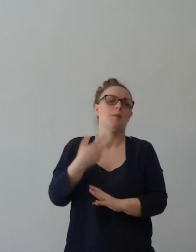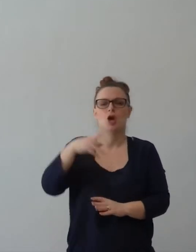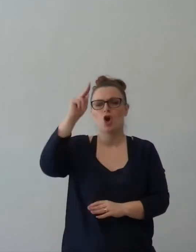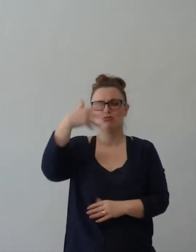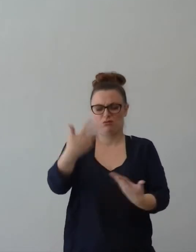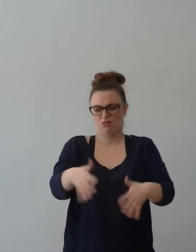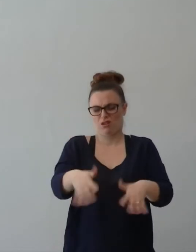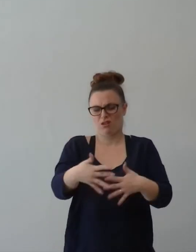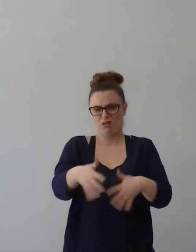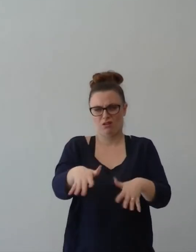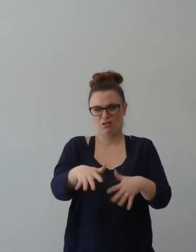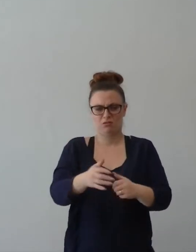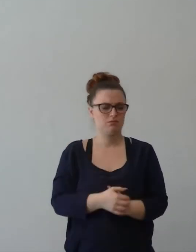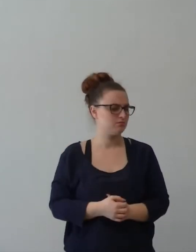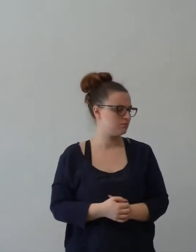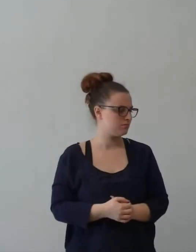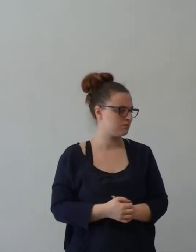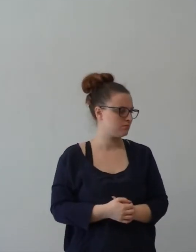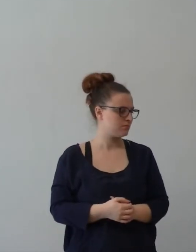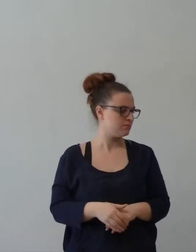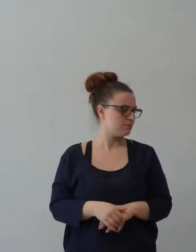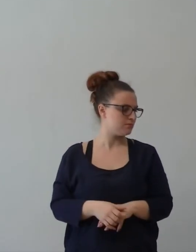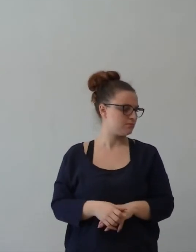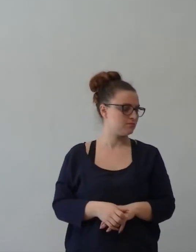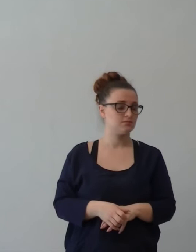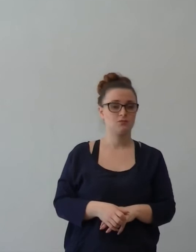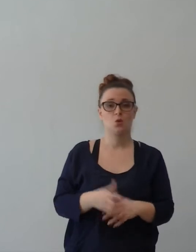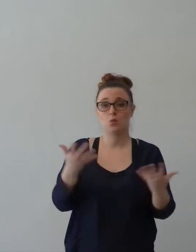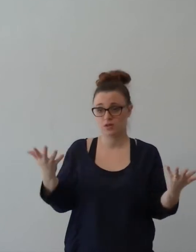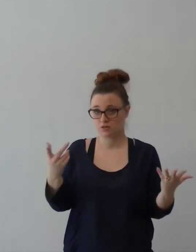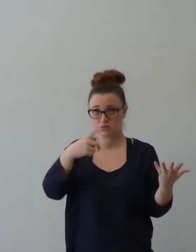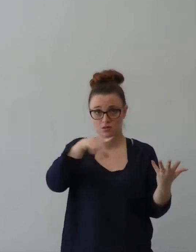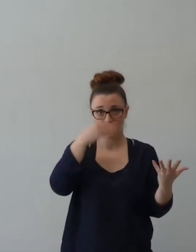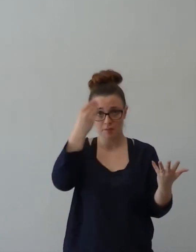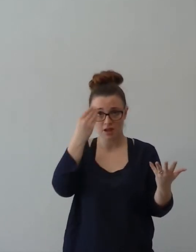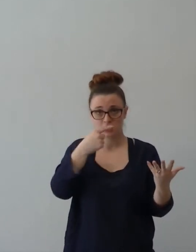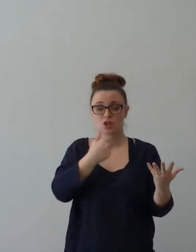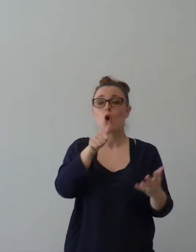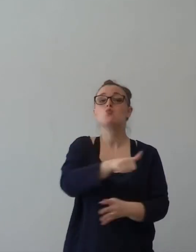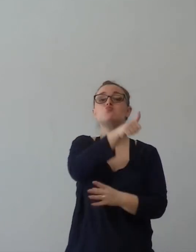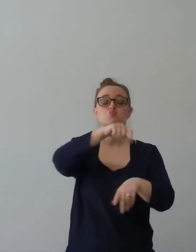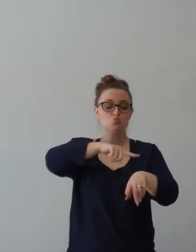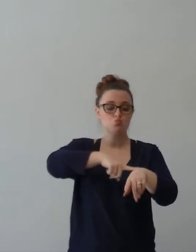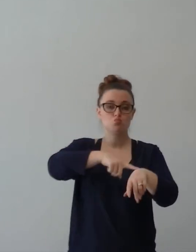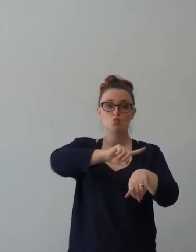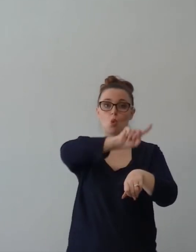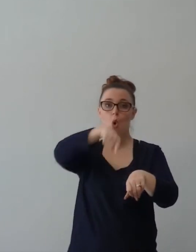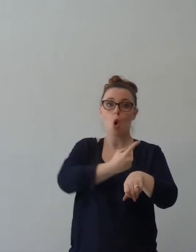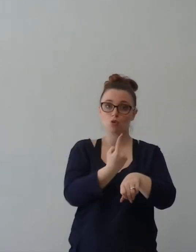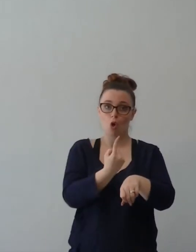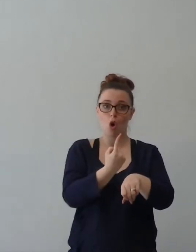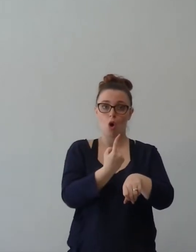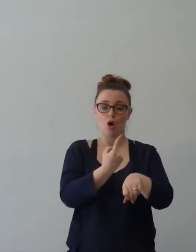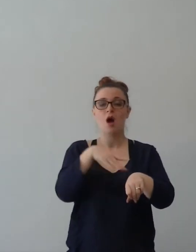creduto sia a posto. Allora, se ritieni che un'oretta qua dentro basti a farti crescere, beh, allora la tua